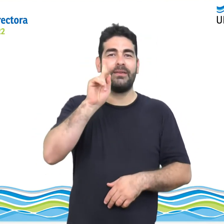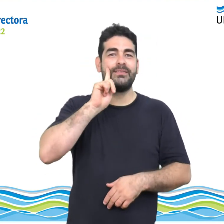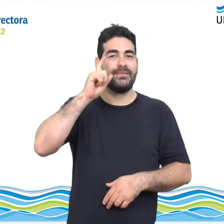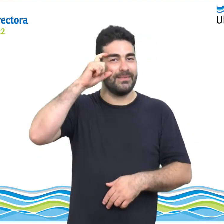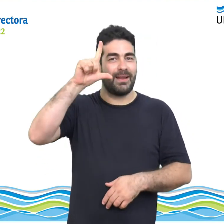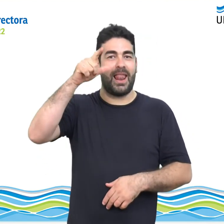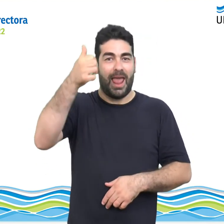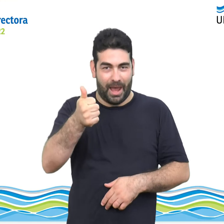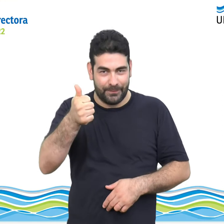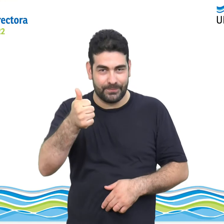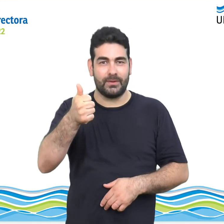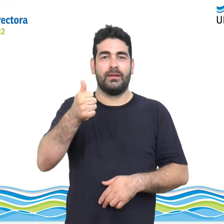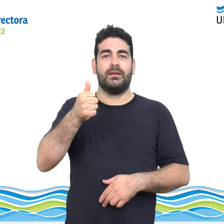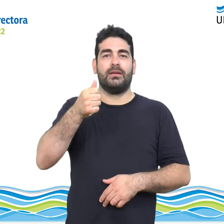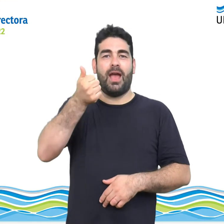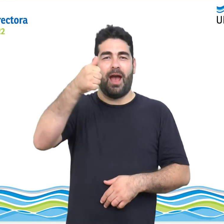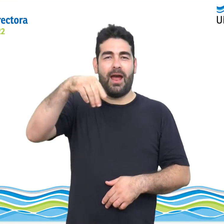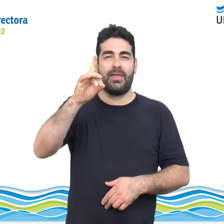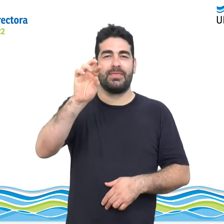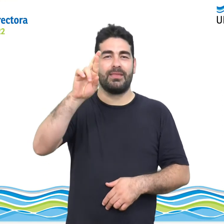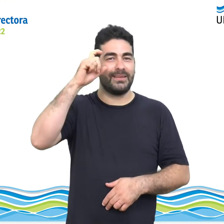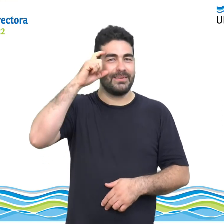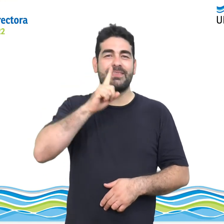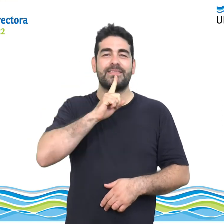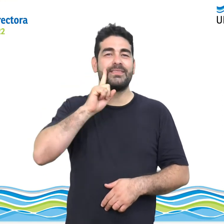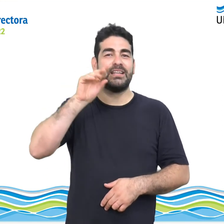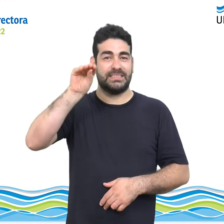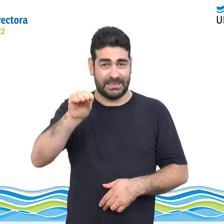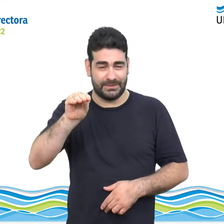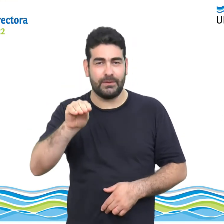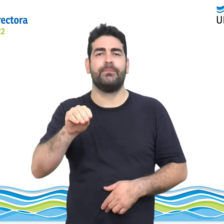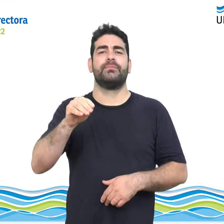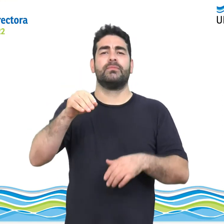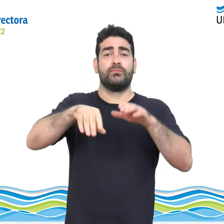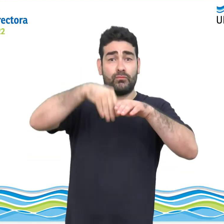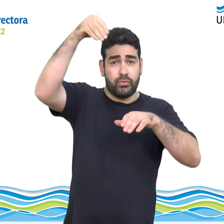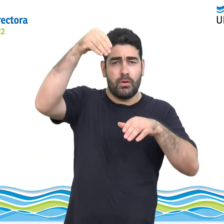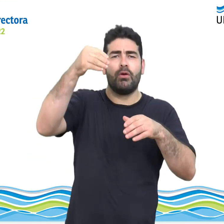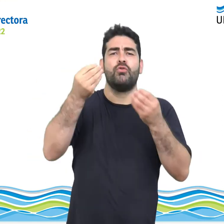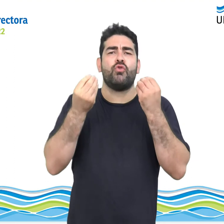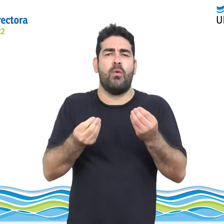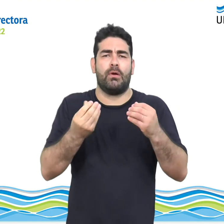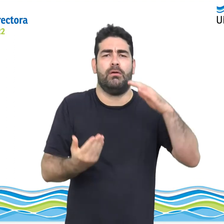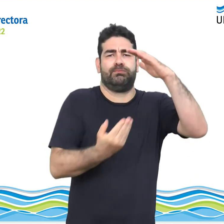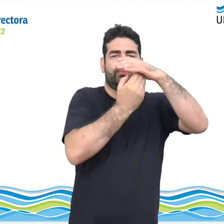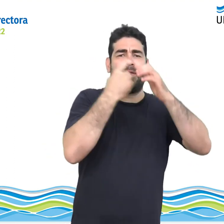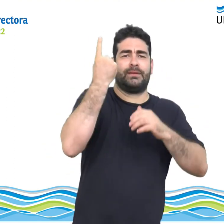como Rector y Vicerrectora, respectivamente, asumirán sus funciones en una